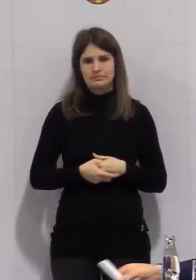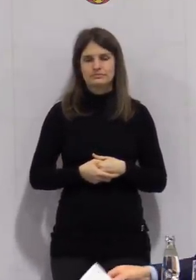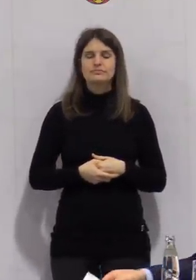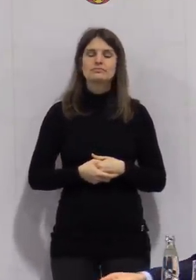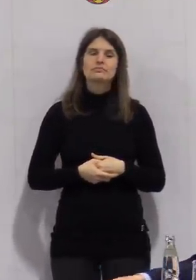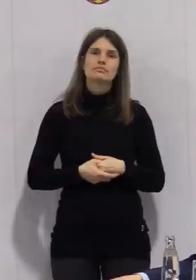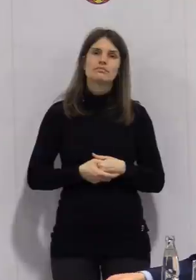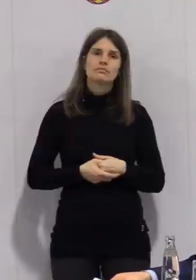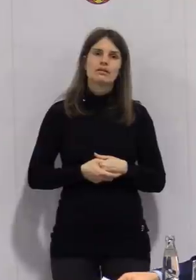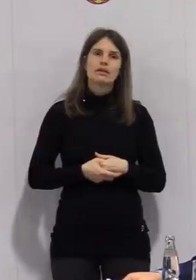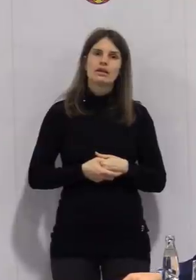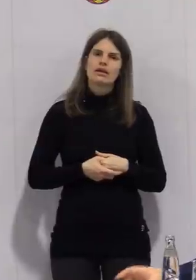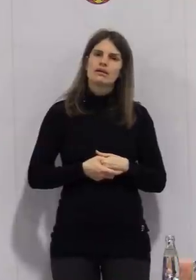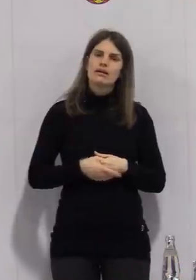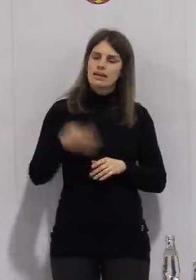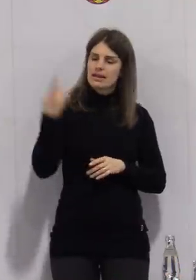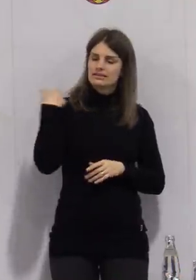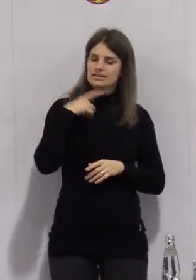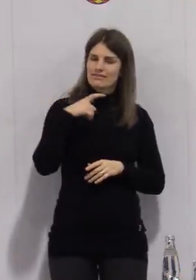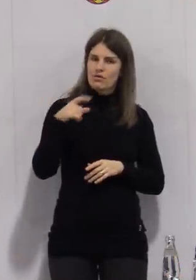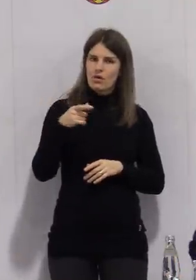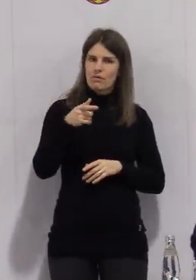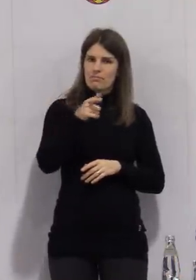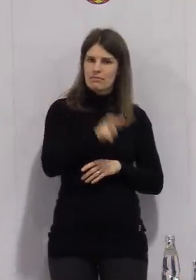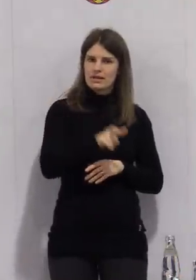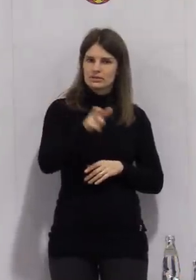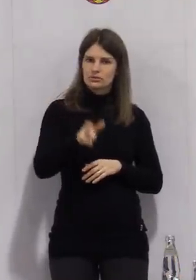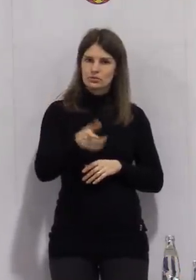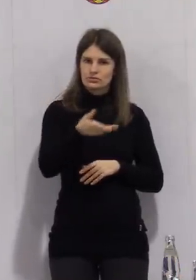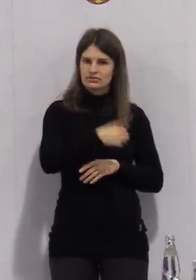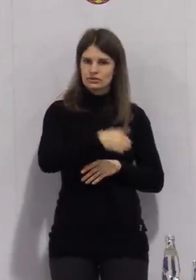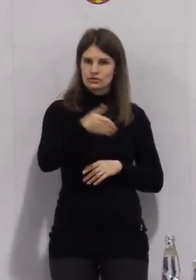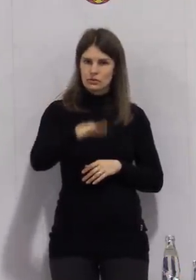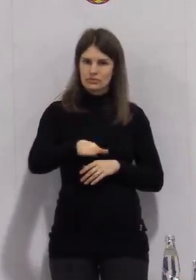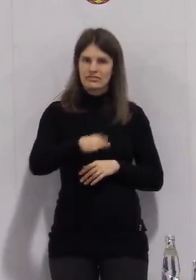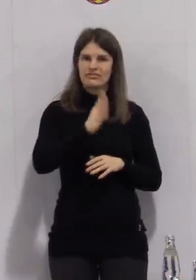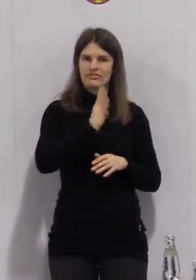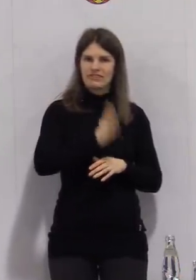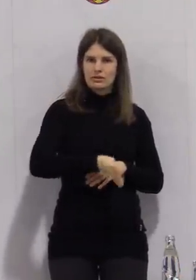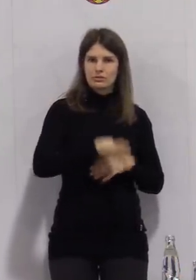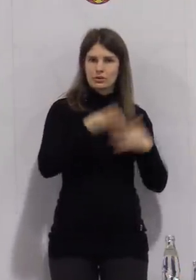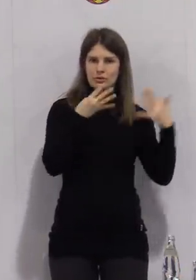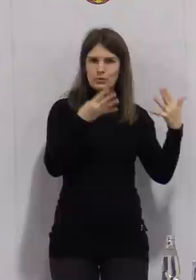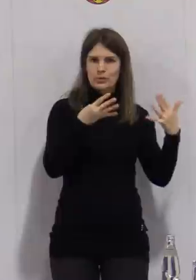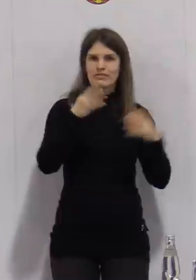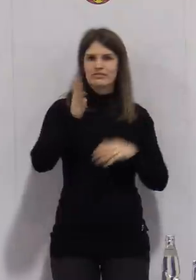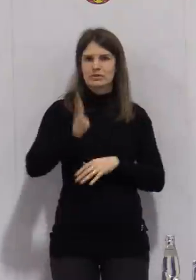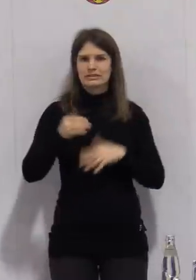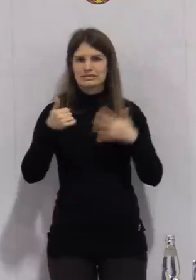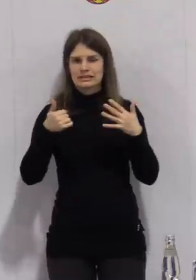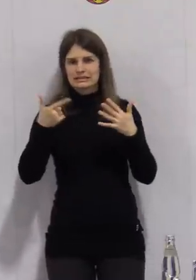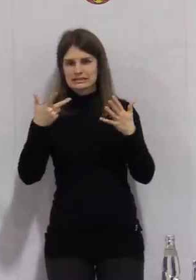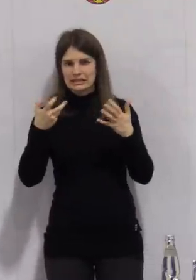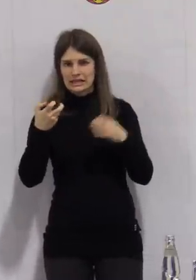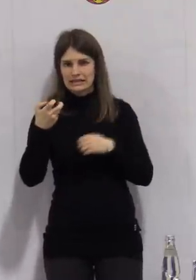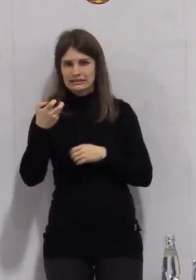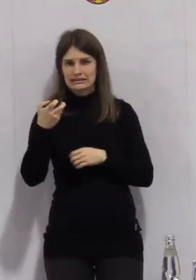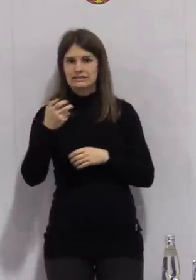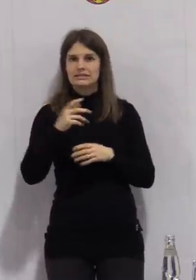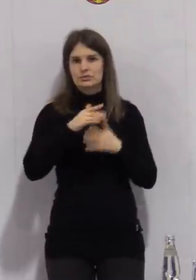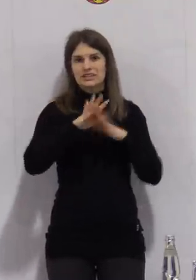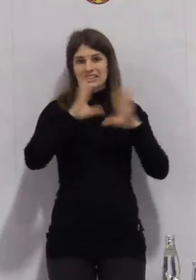verstorbenen Personen letzte Woche von 409, jetzt auch 436 Todesfälle sind 27